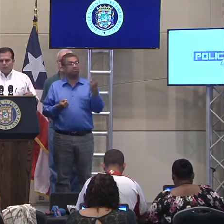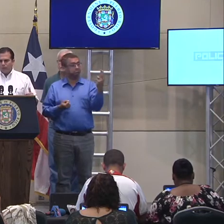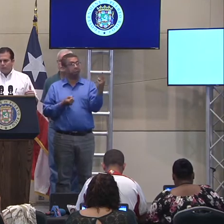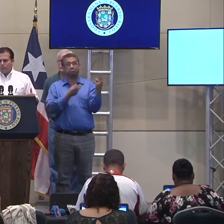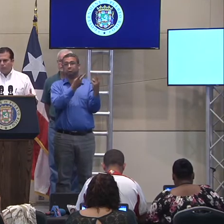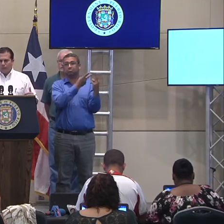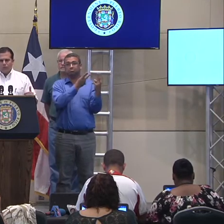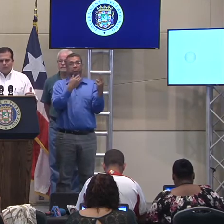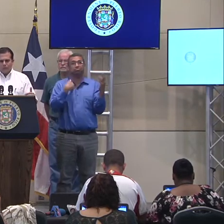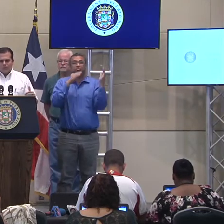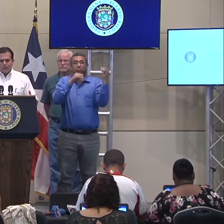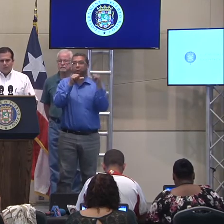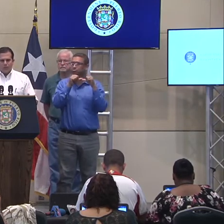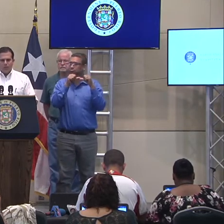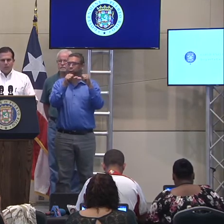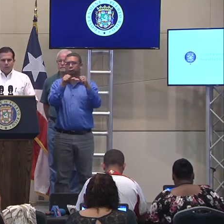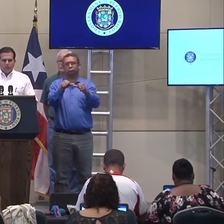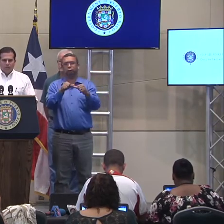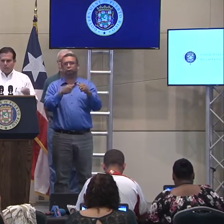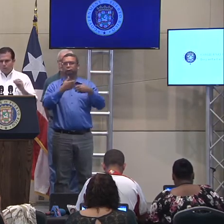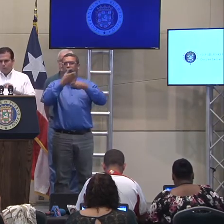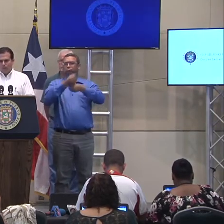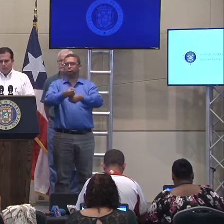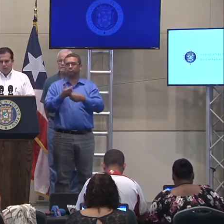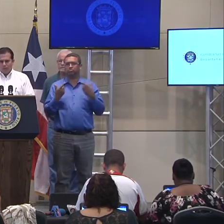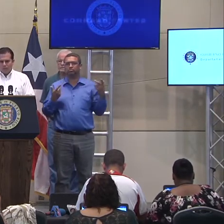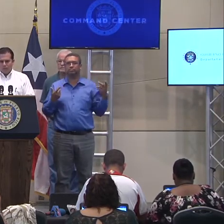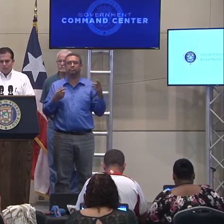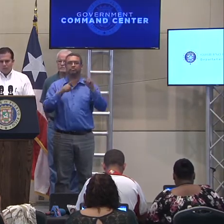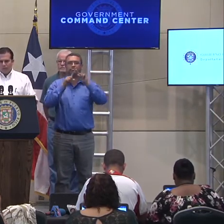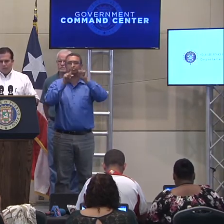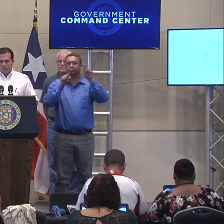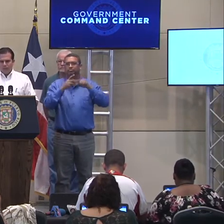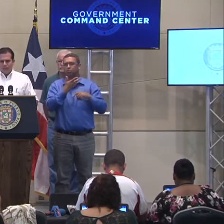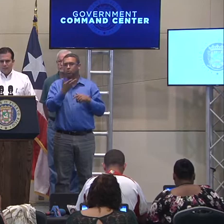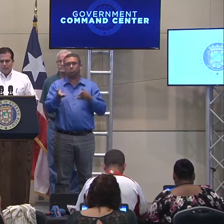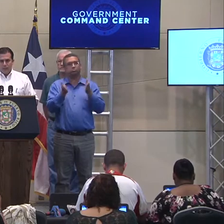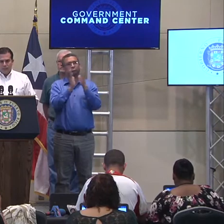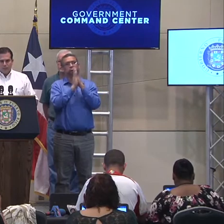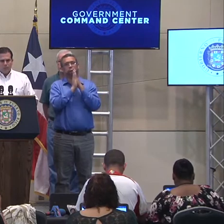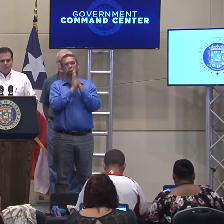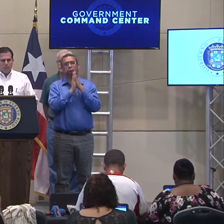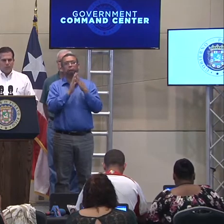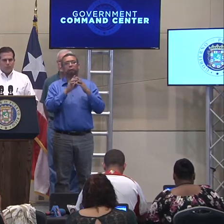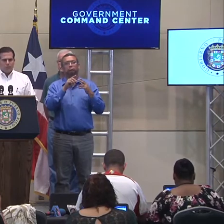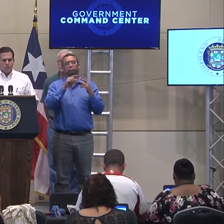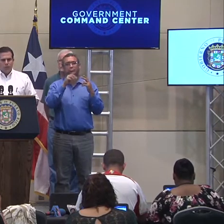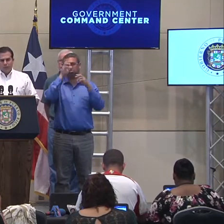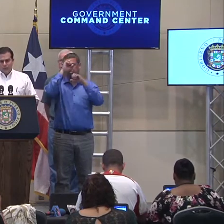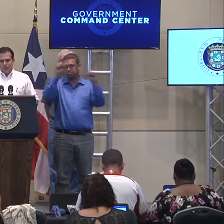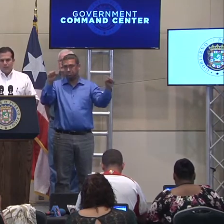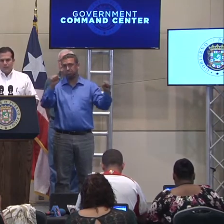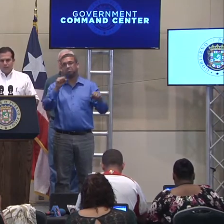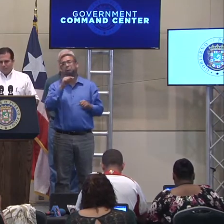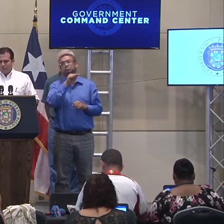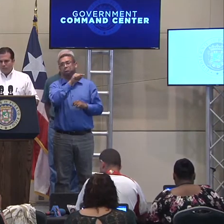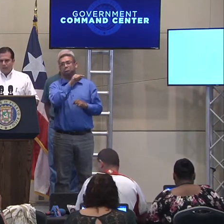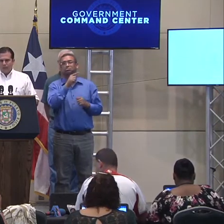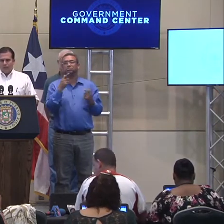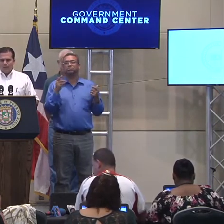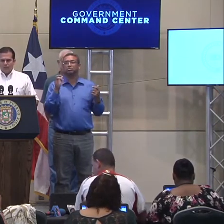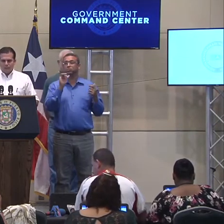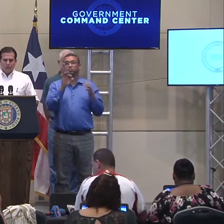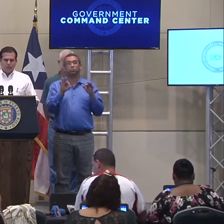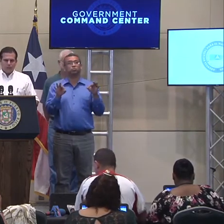podamos seguir los pasos que ya hemos delineado, eh, una serie de peticiones al, al Ejecutivo, esto, y la